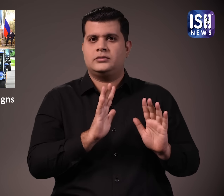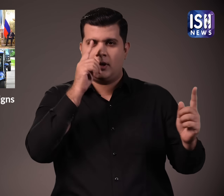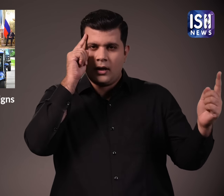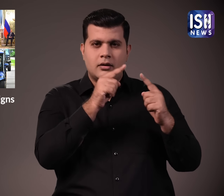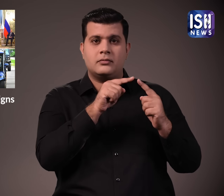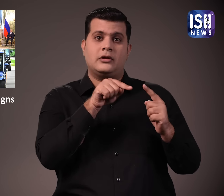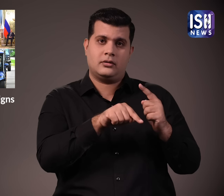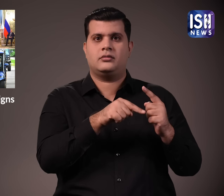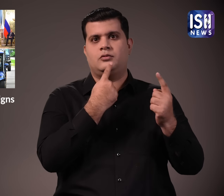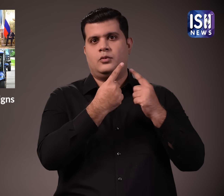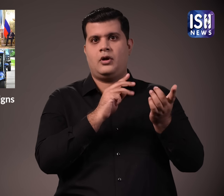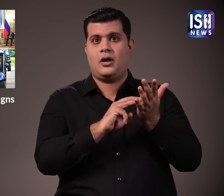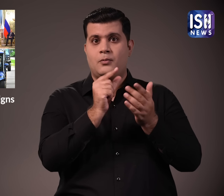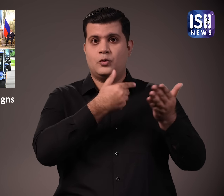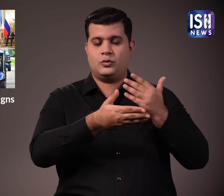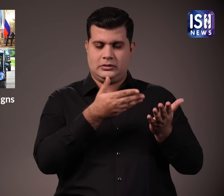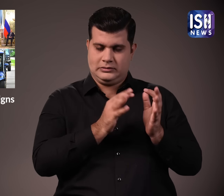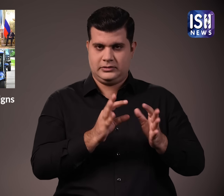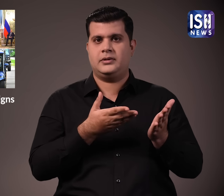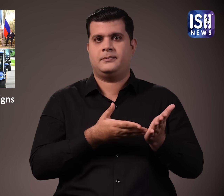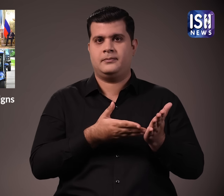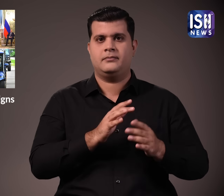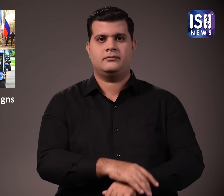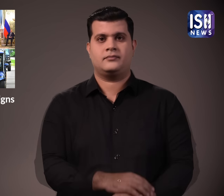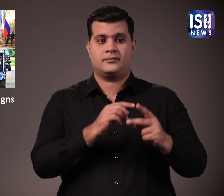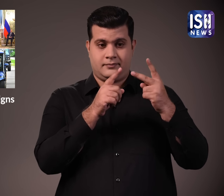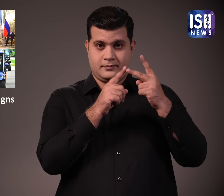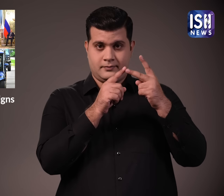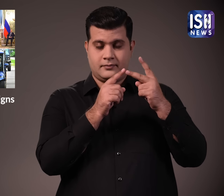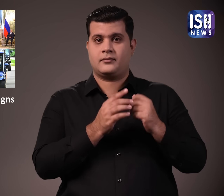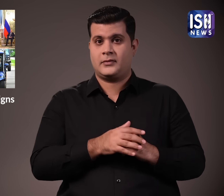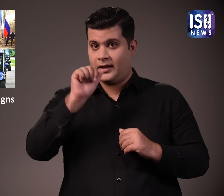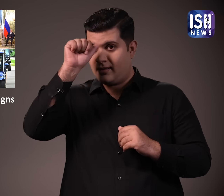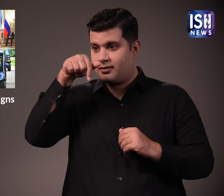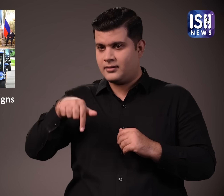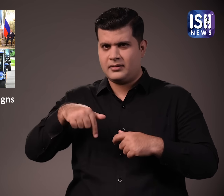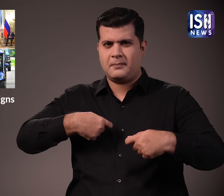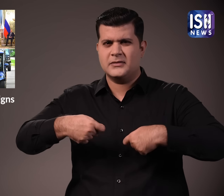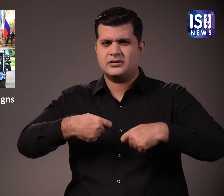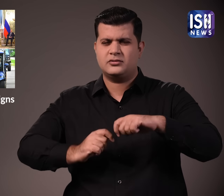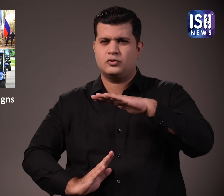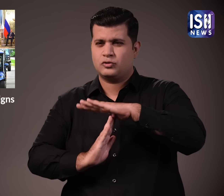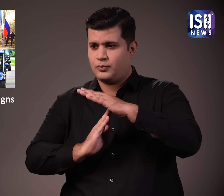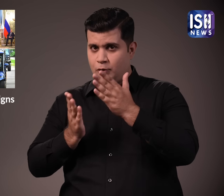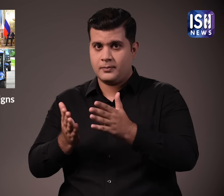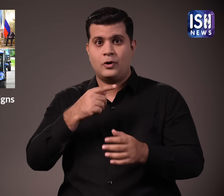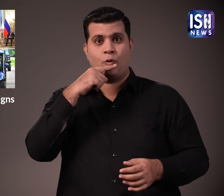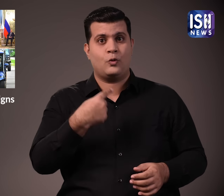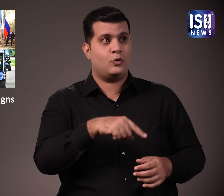जिस पहले M.O.U. पर हस्ताक्षर किये गए ये इस बारे में था दोनों देशों के विकास को पढ़ावा